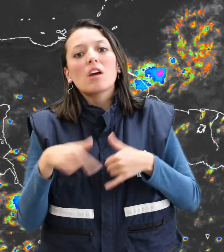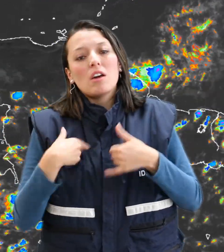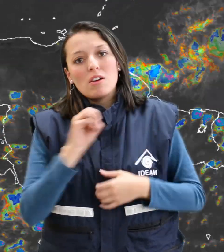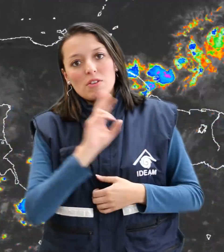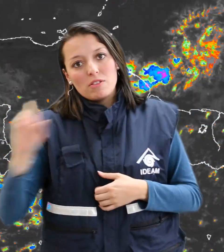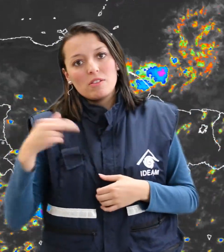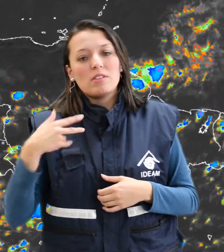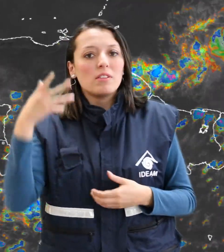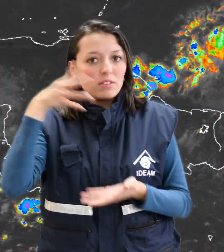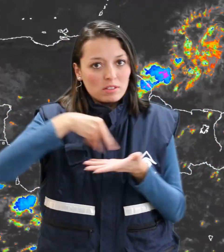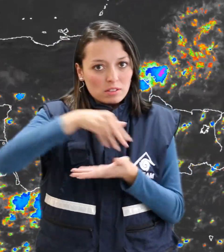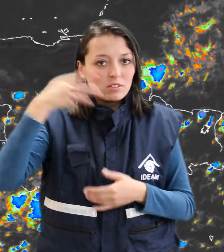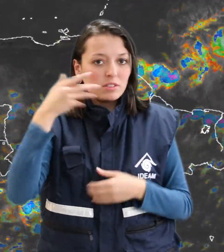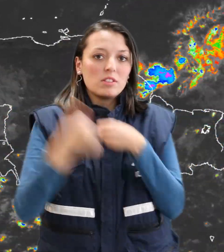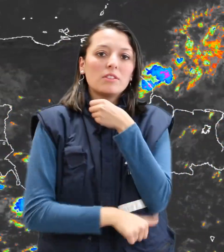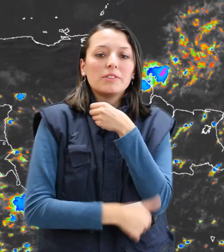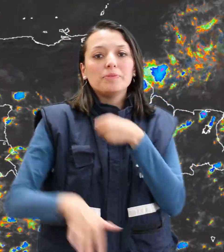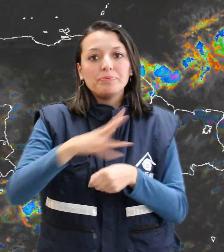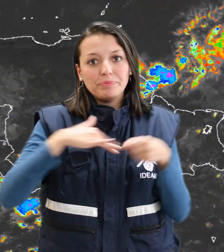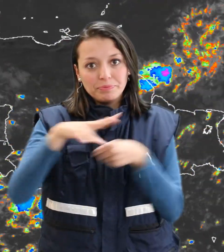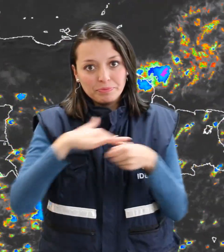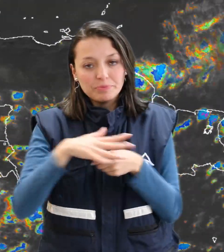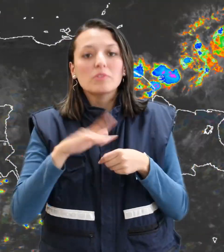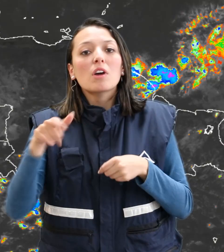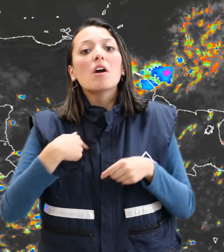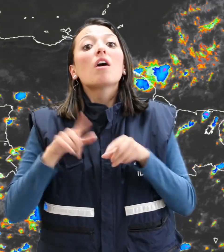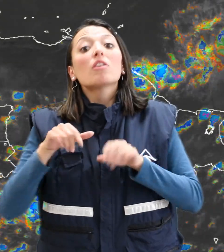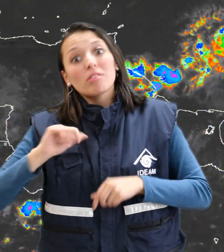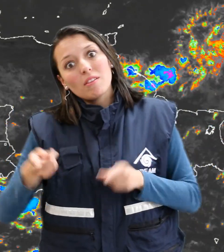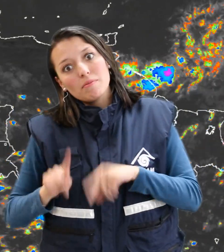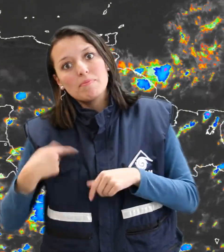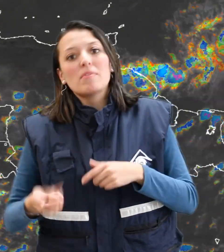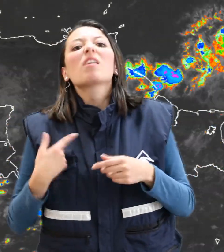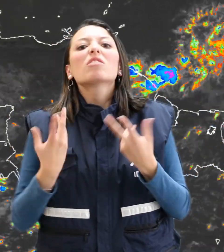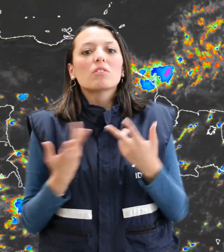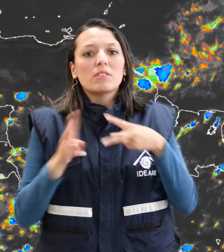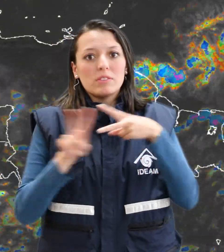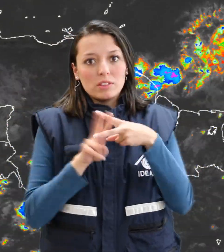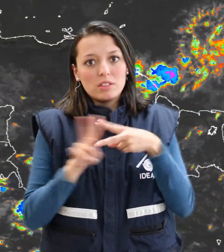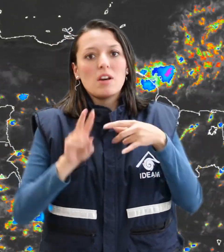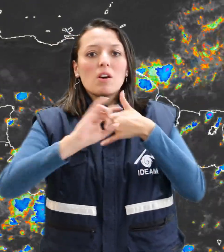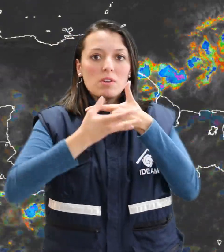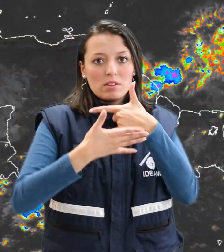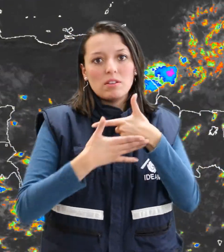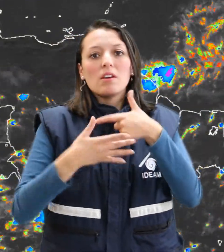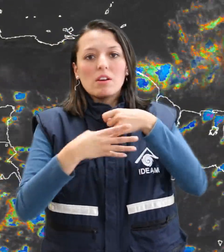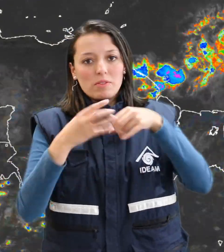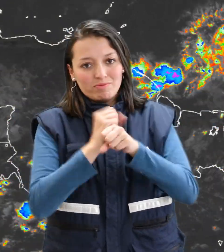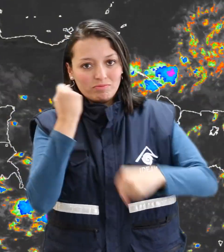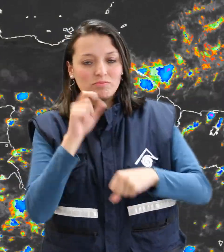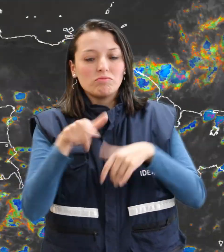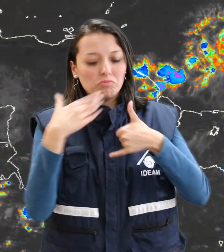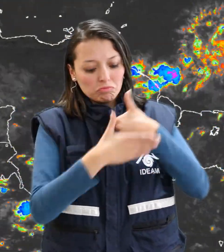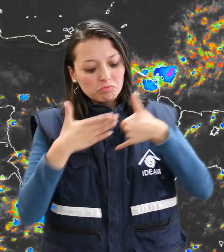oriente de Santander, Boyacá, Cundinamarca y en algunos sectores de Bichada, Guainía y Baupés, el resto del territorio